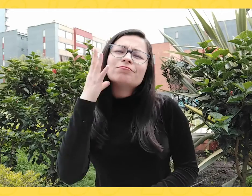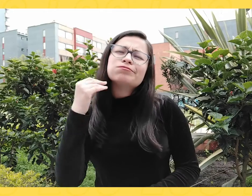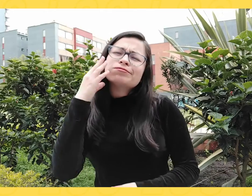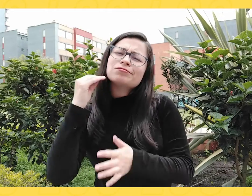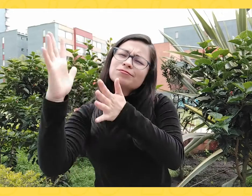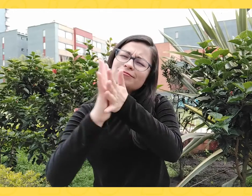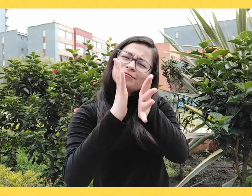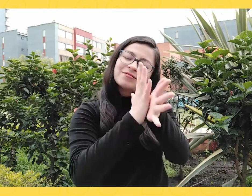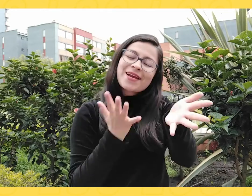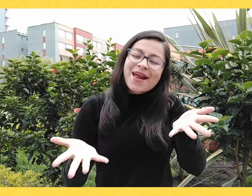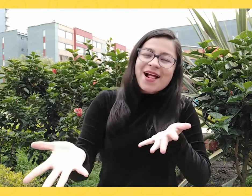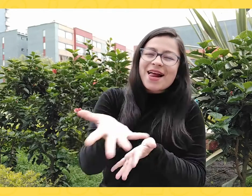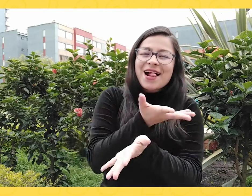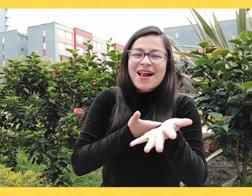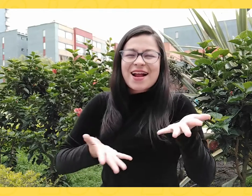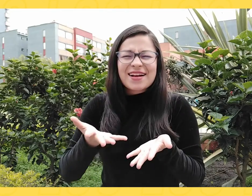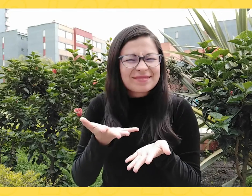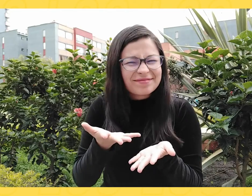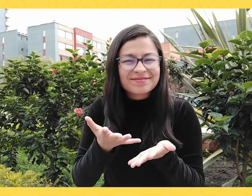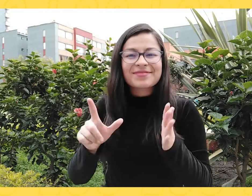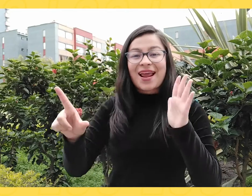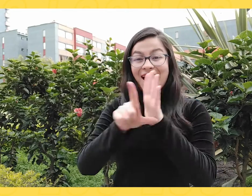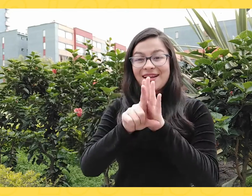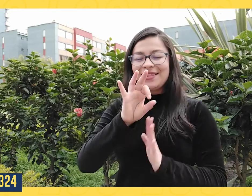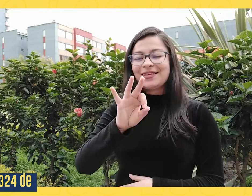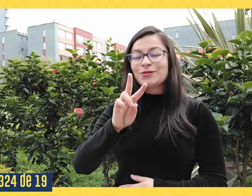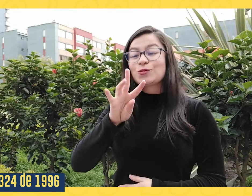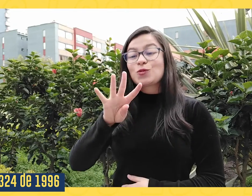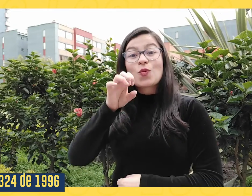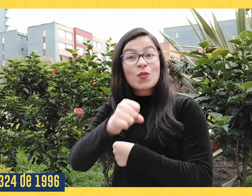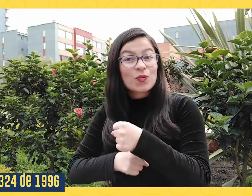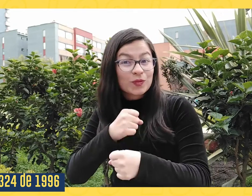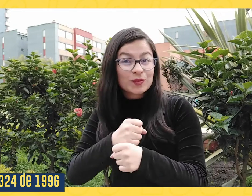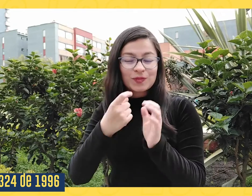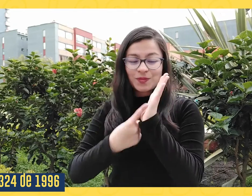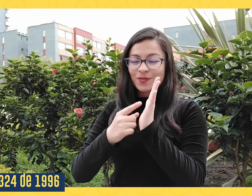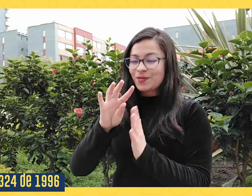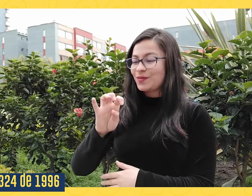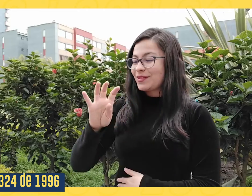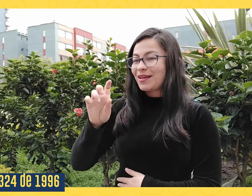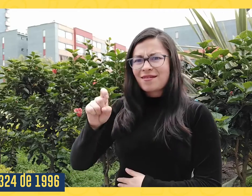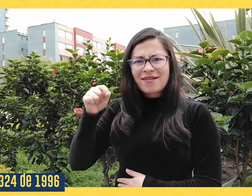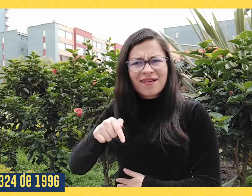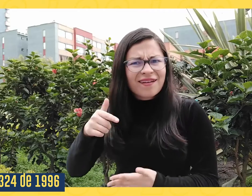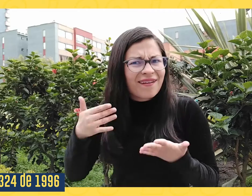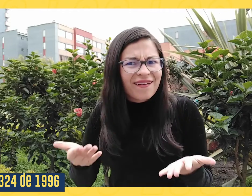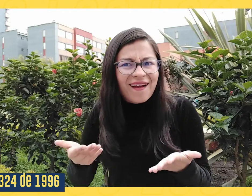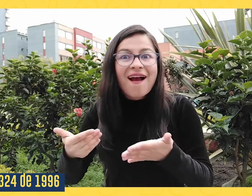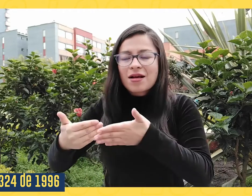nuevos invitados quienes nos hablarán desde su perspectiva sobre lo que ocurría antes de la Ley 324 del año de